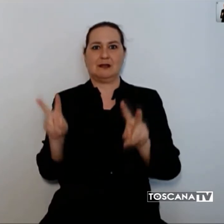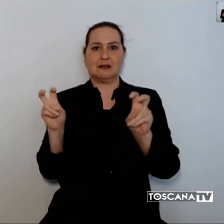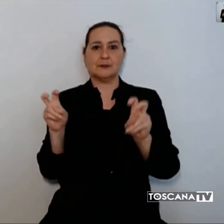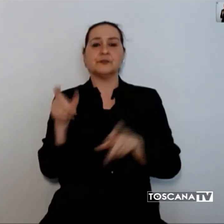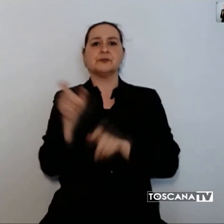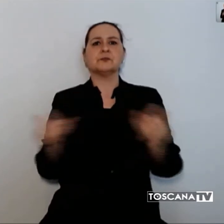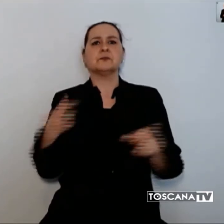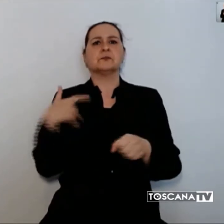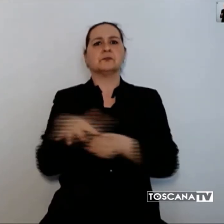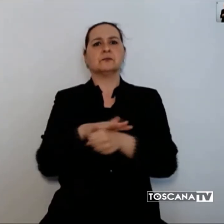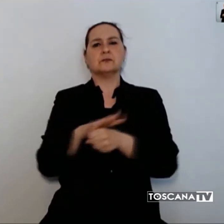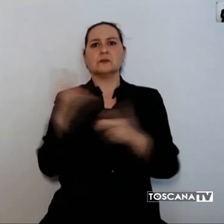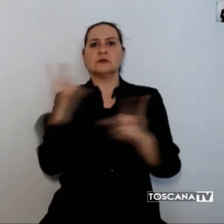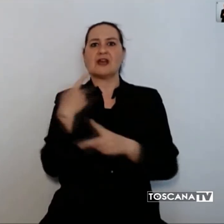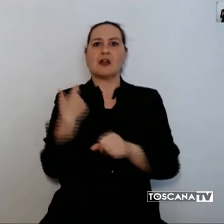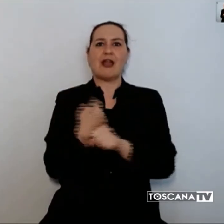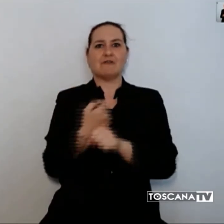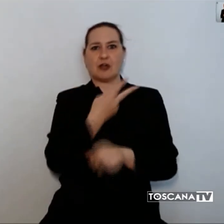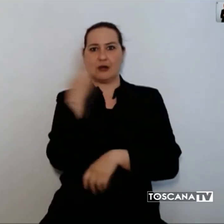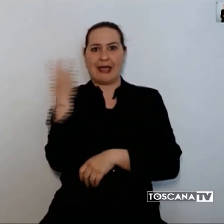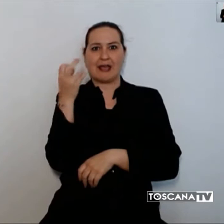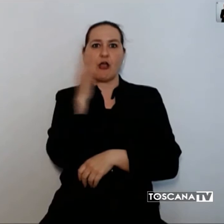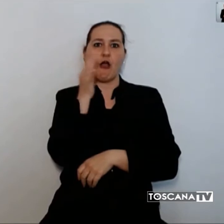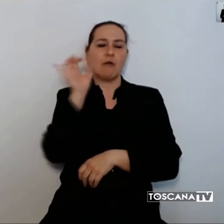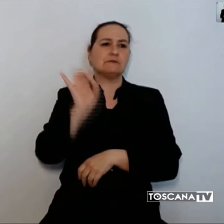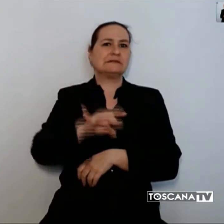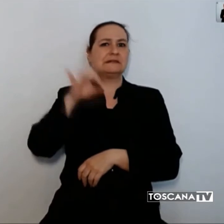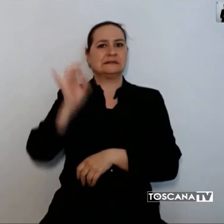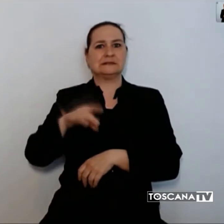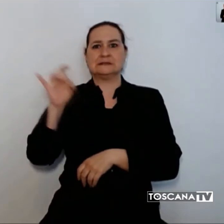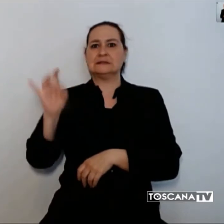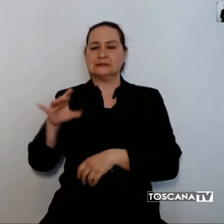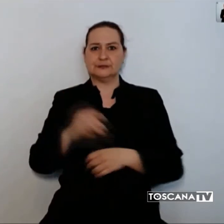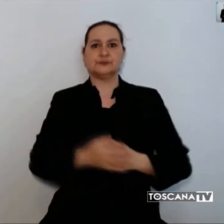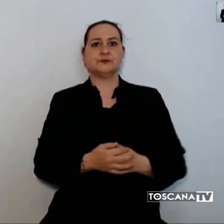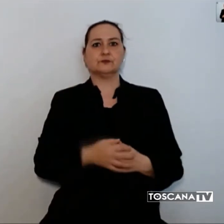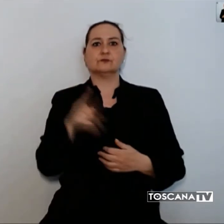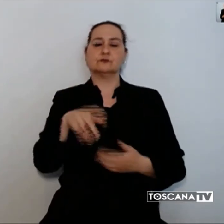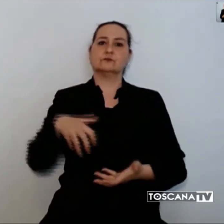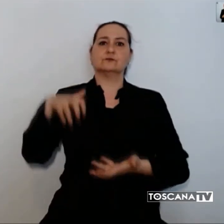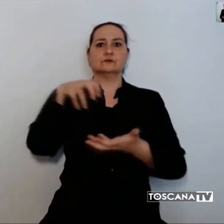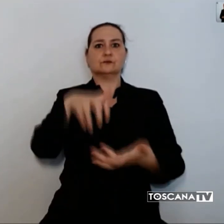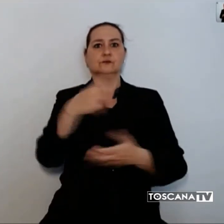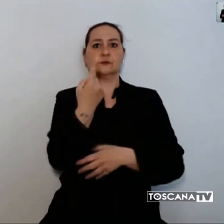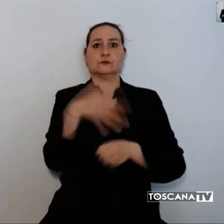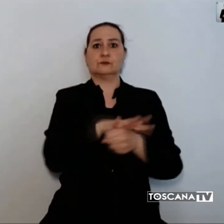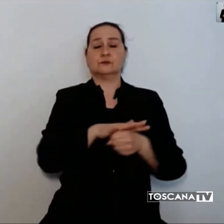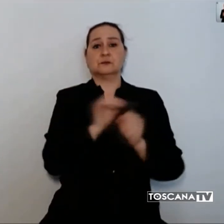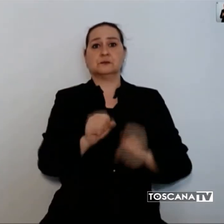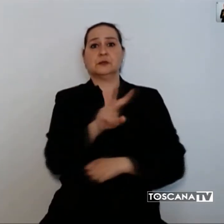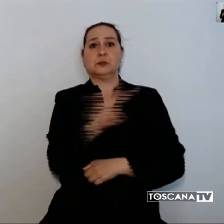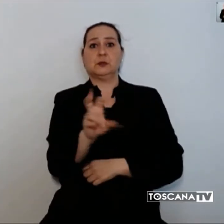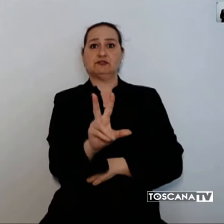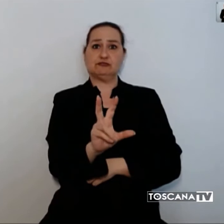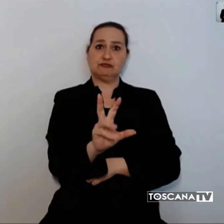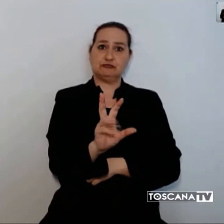vivevano di lavori nero o di espedienti. Si stima che il contributo a famiglia potrà valere 250 barra